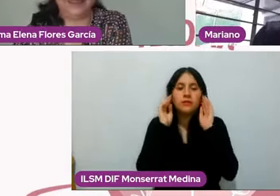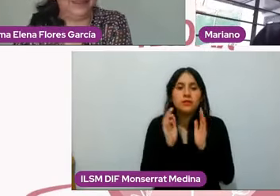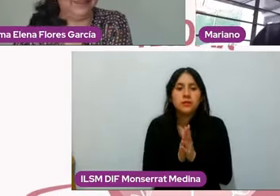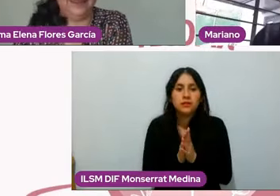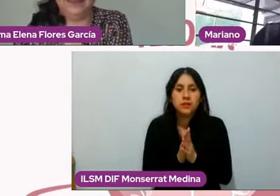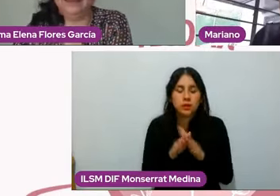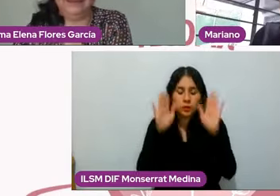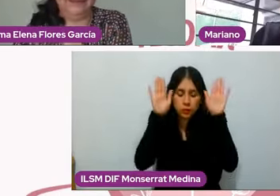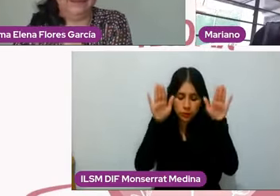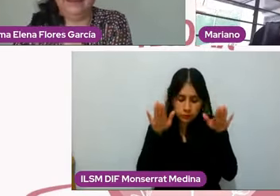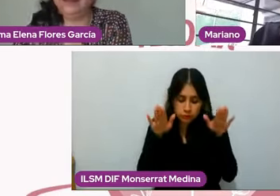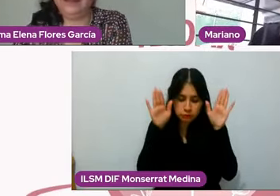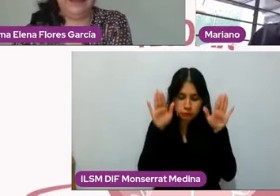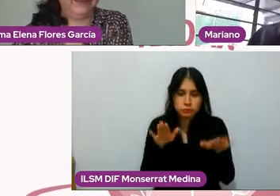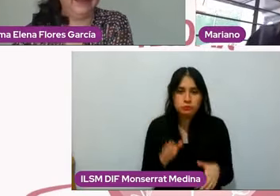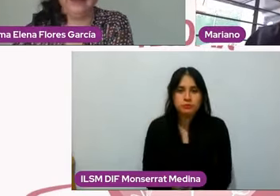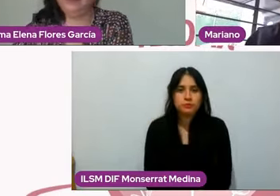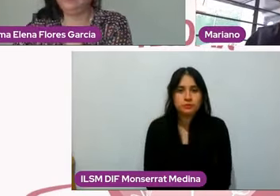sagrado,